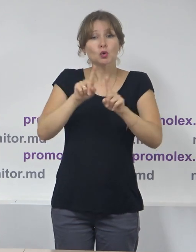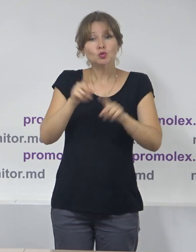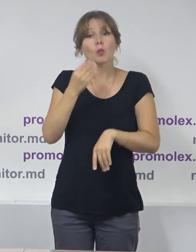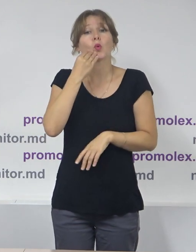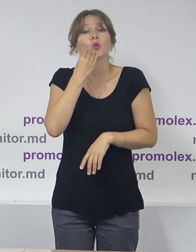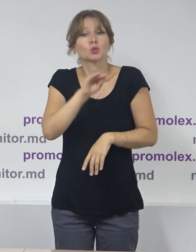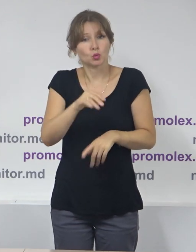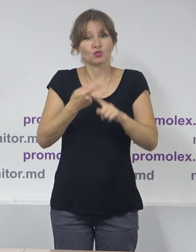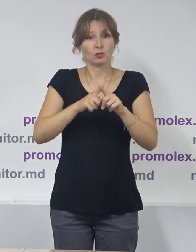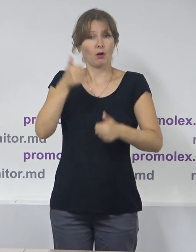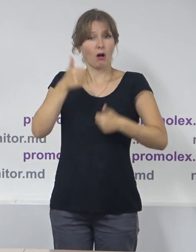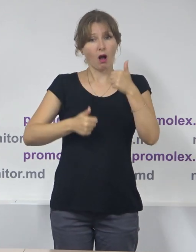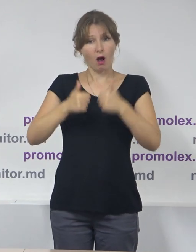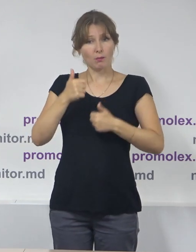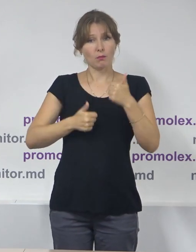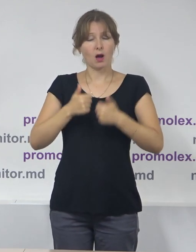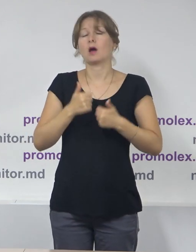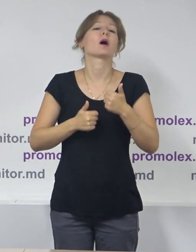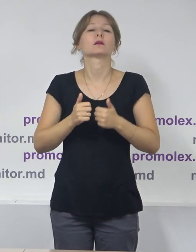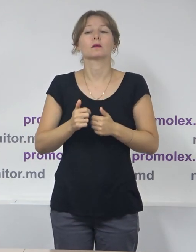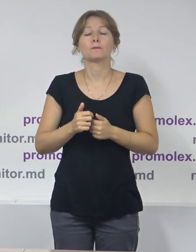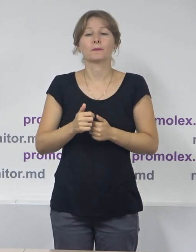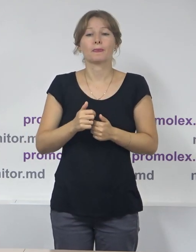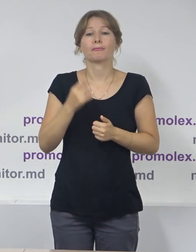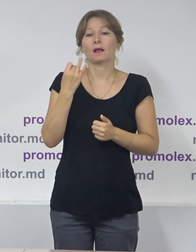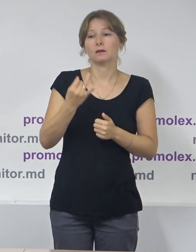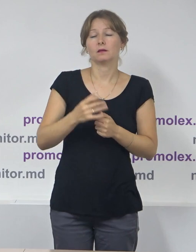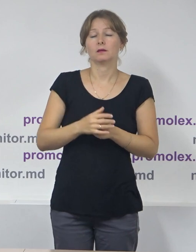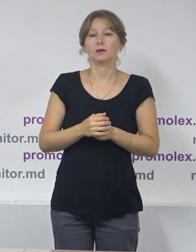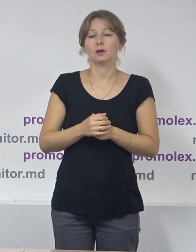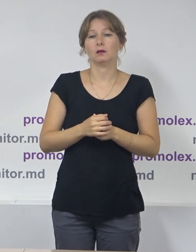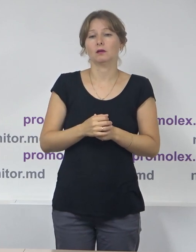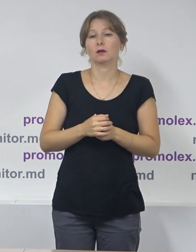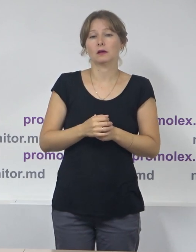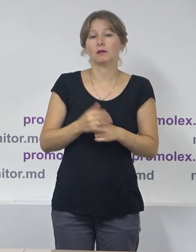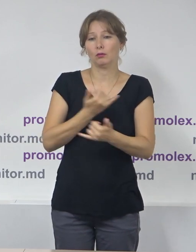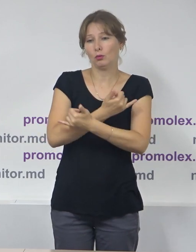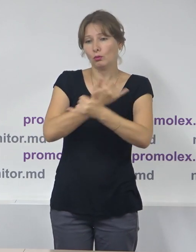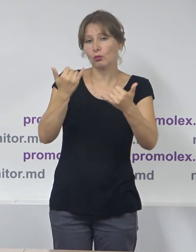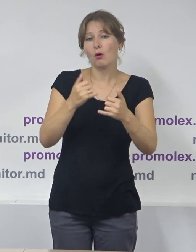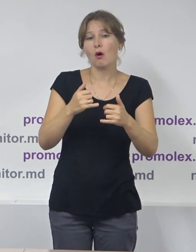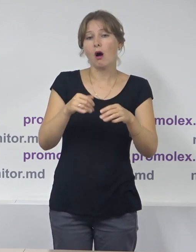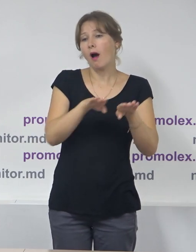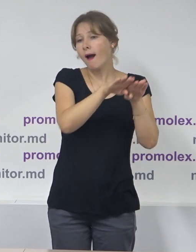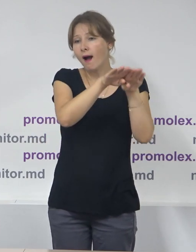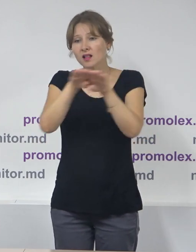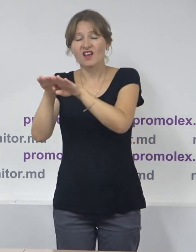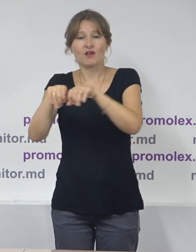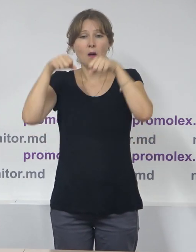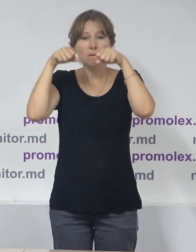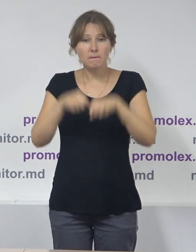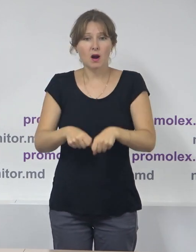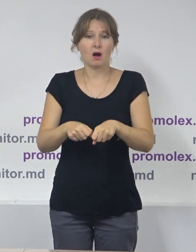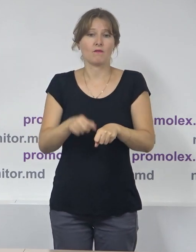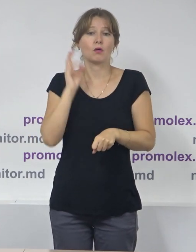dinamica campaniei electorale și pentru a crea condiții egale pentru toți candidații sau potențialii